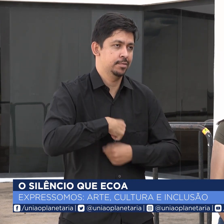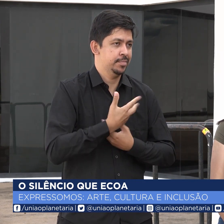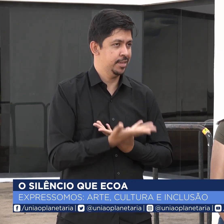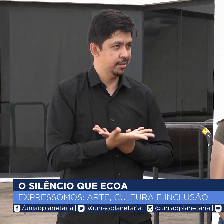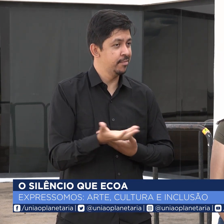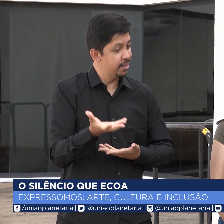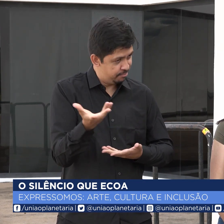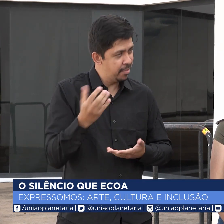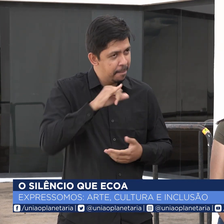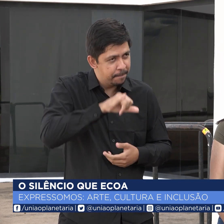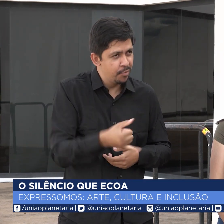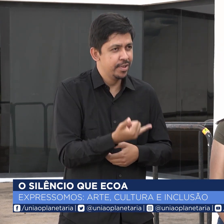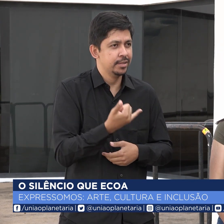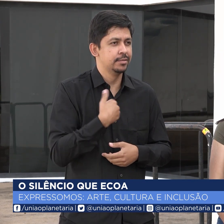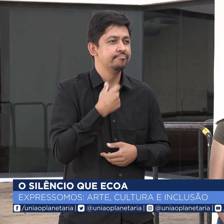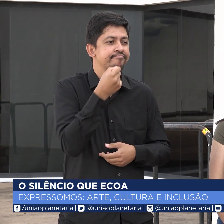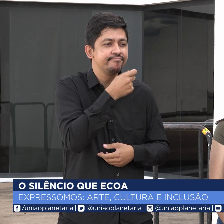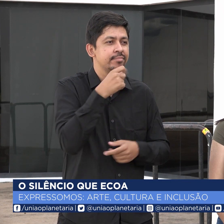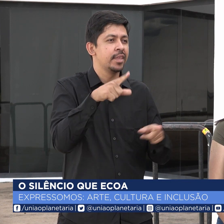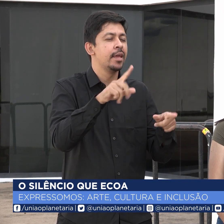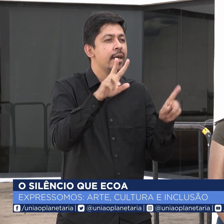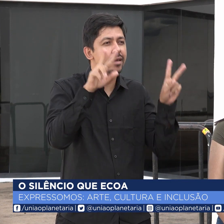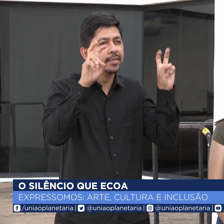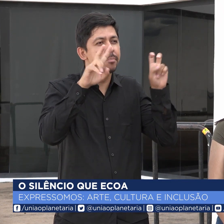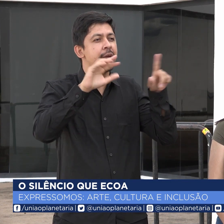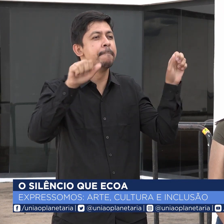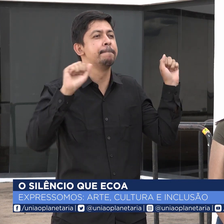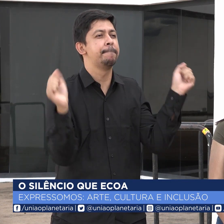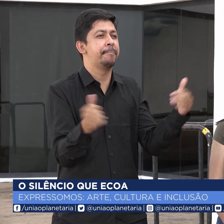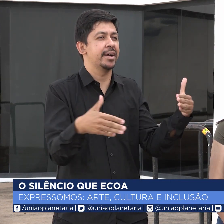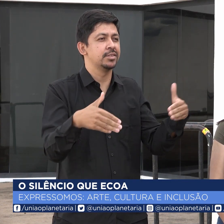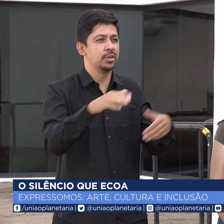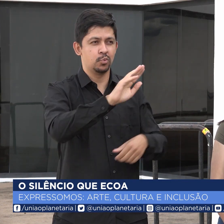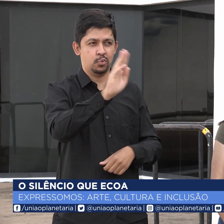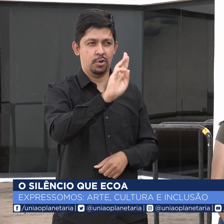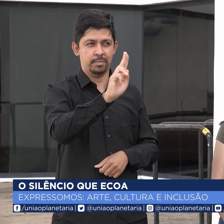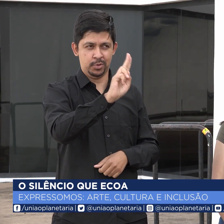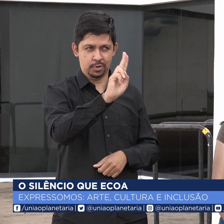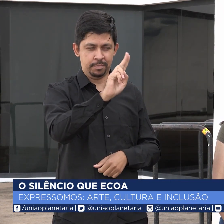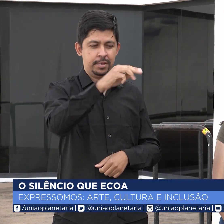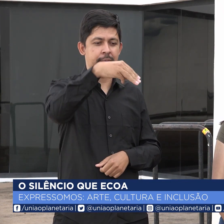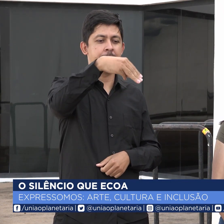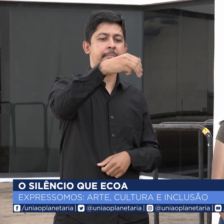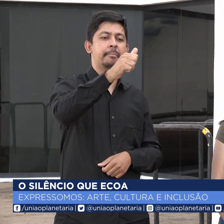protagonista. Foi uma experiência maravilhosa. E agora a gente está produzindo o Magic Queen,